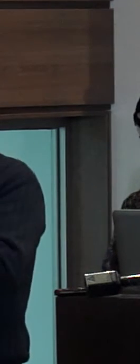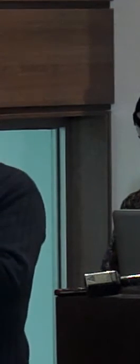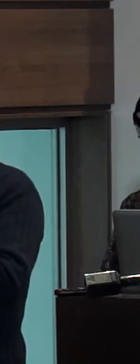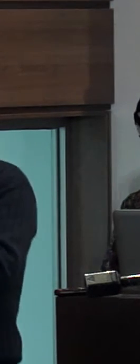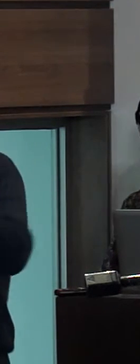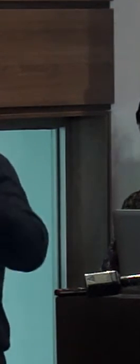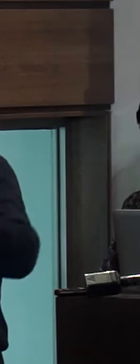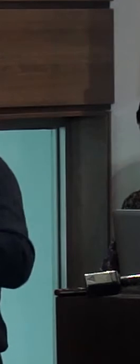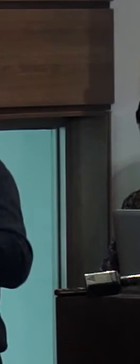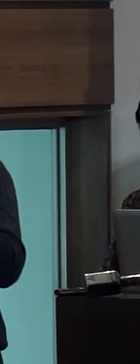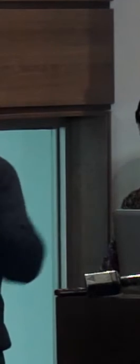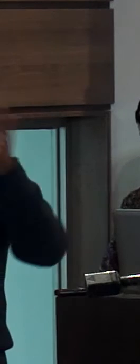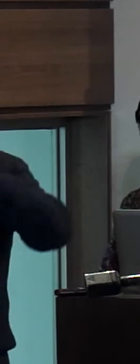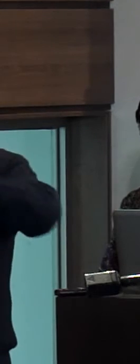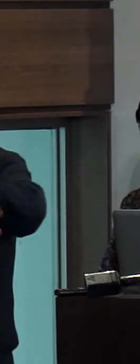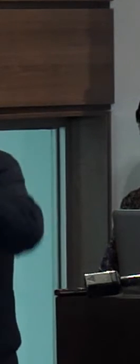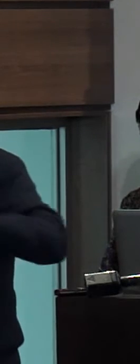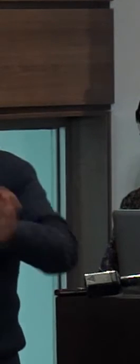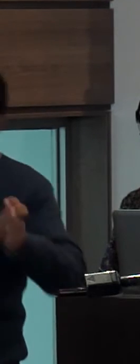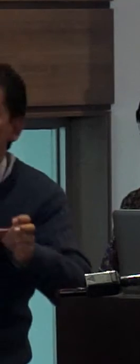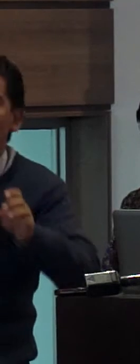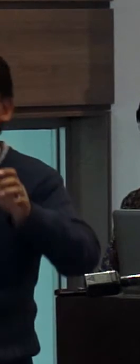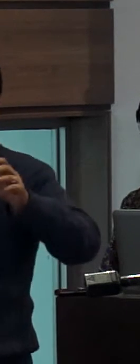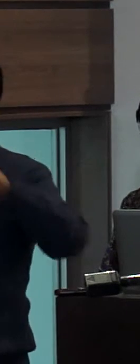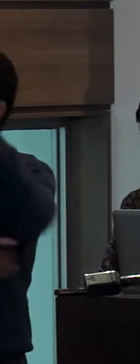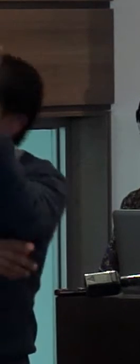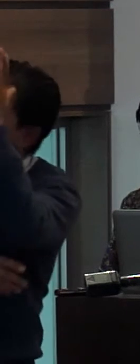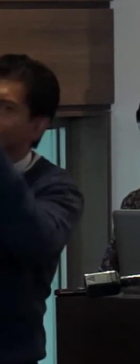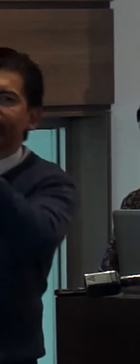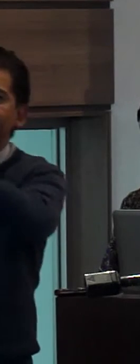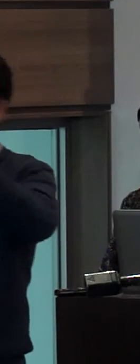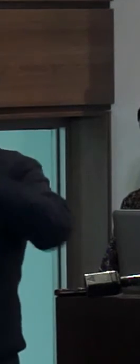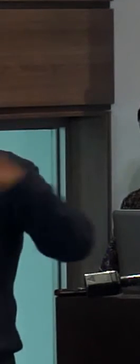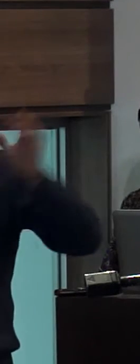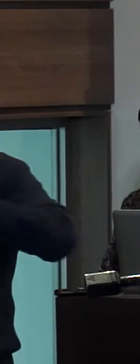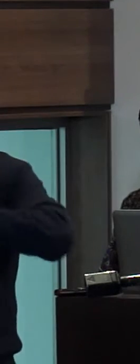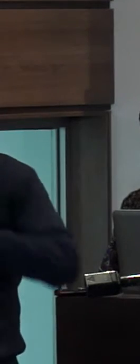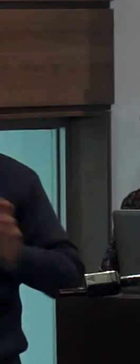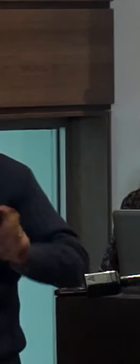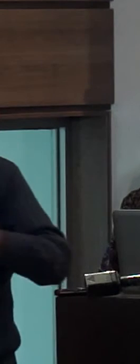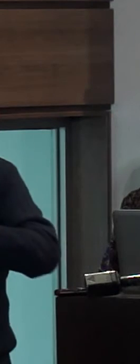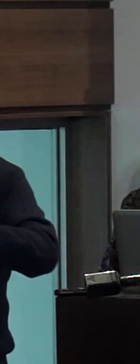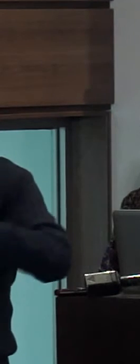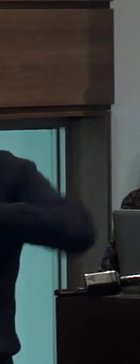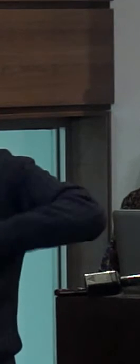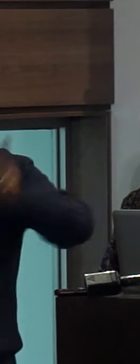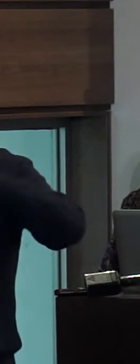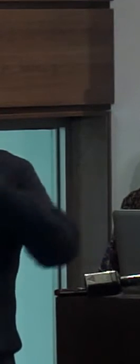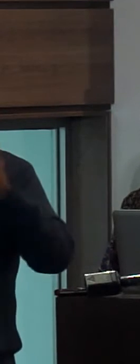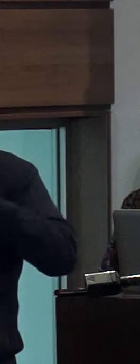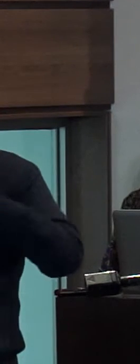programas o mensajes difundidos a través de cualquier medio que promuevan la violencia o la